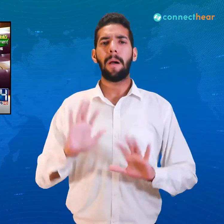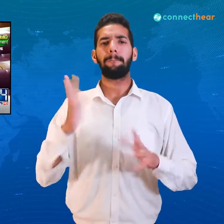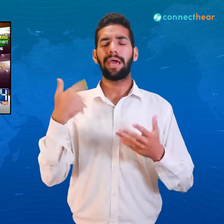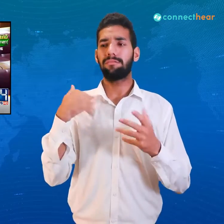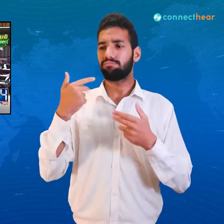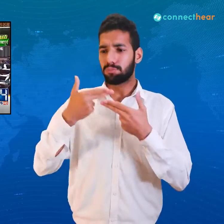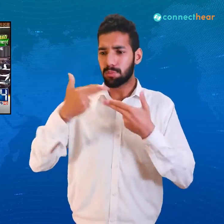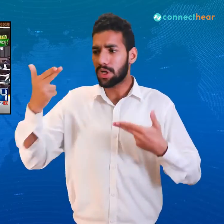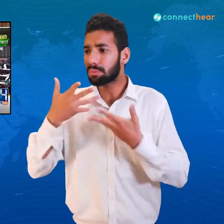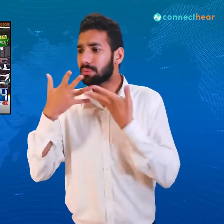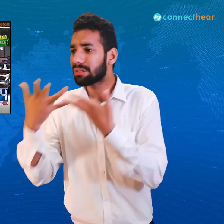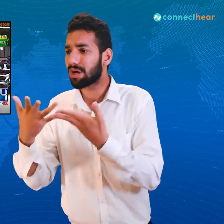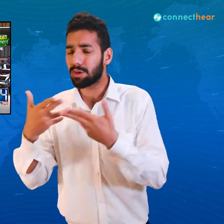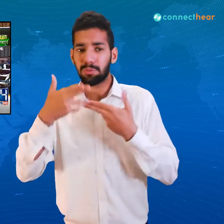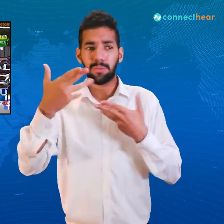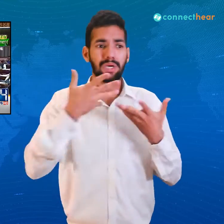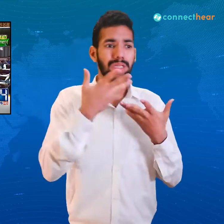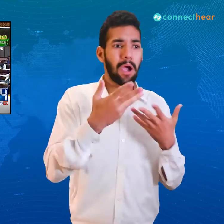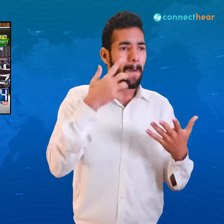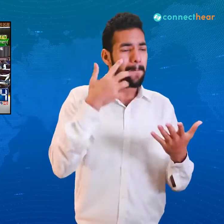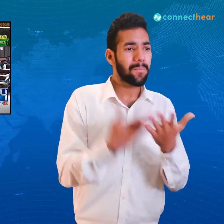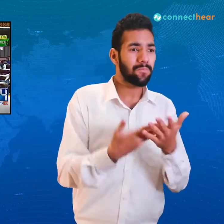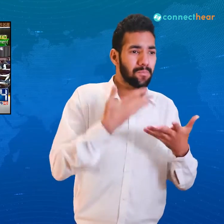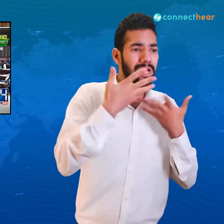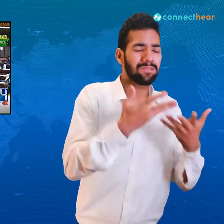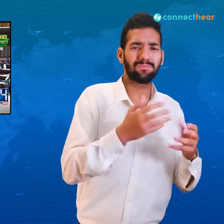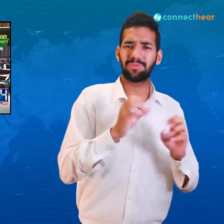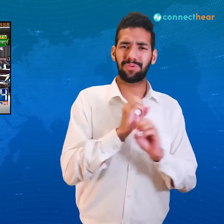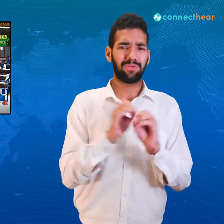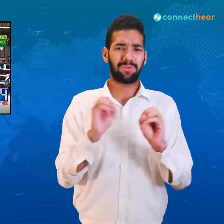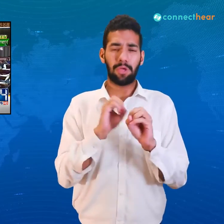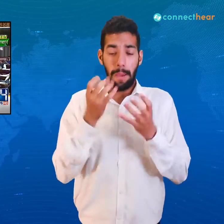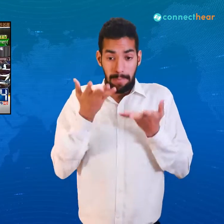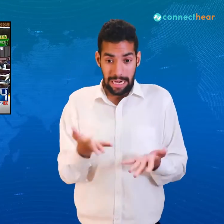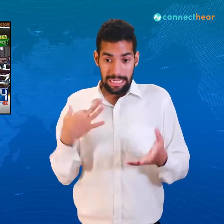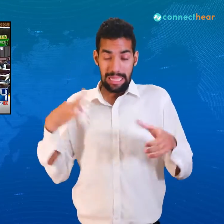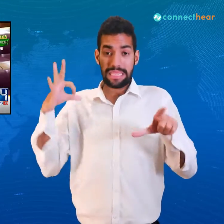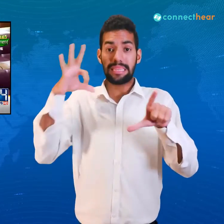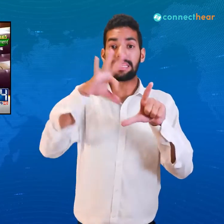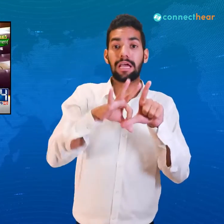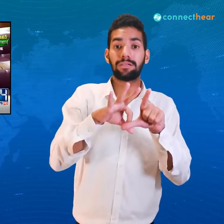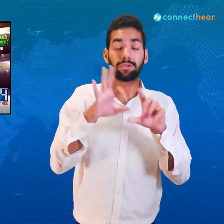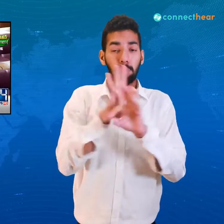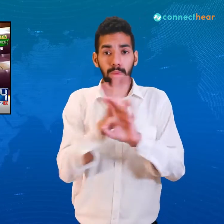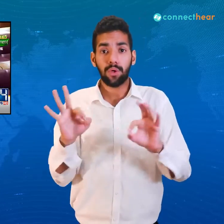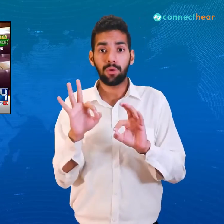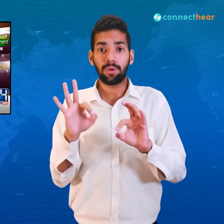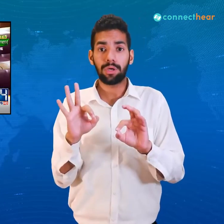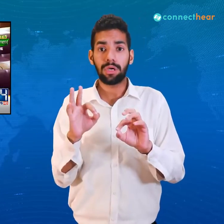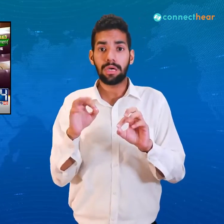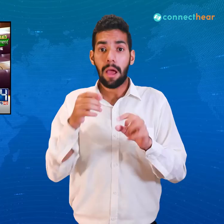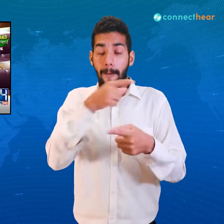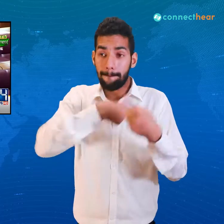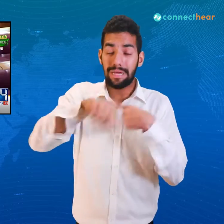میں کسی کی طرف کوئی تشبیع نہیں دینا چاہتا کیونکہ ہم نے یہاں میرا یہ نمہ سال ہے اس پارلیمان میں لیکن یاد رکھی میری بات